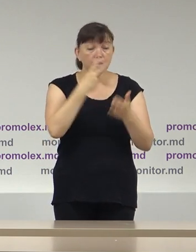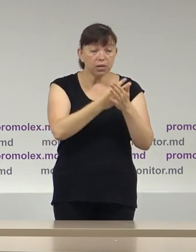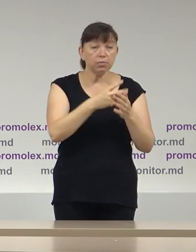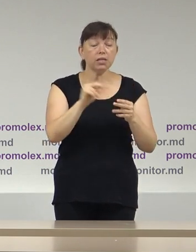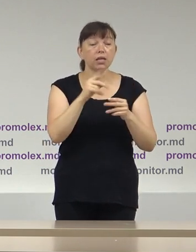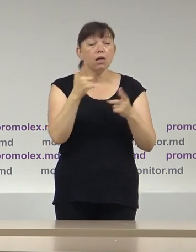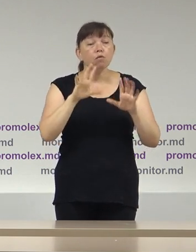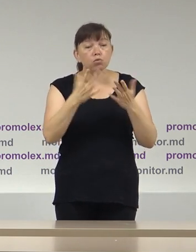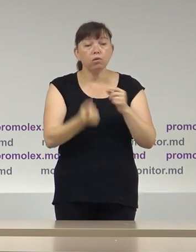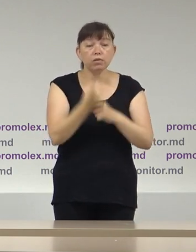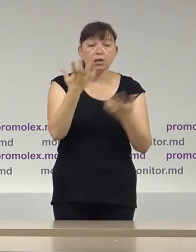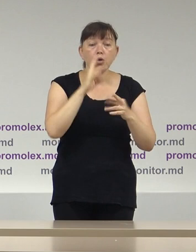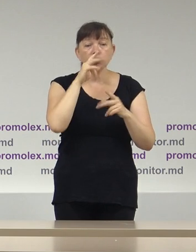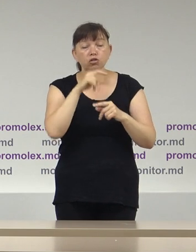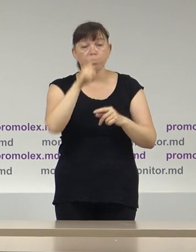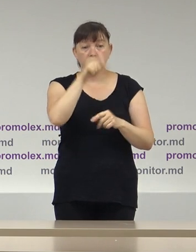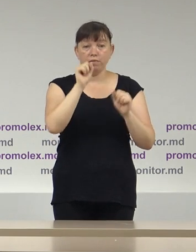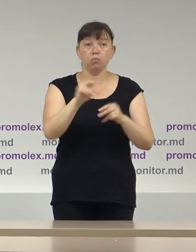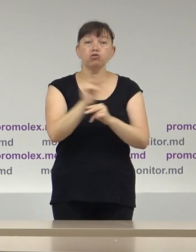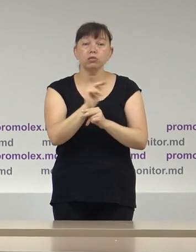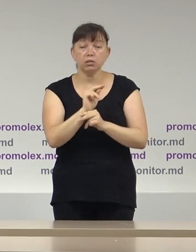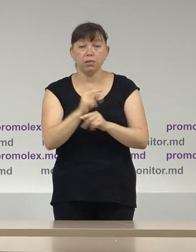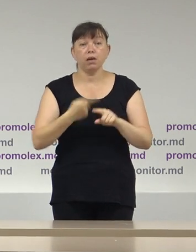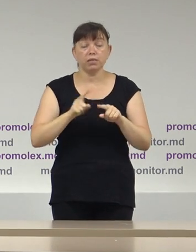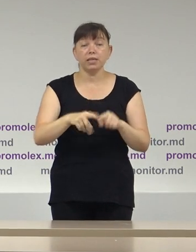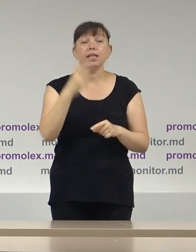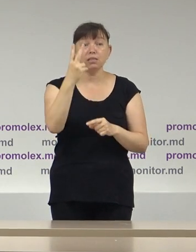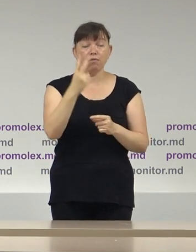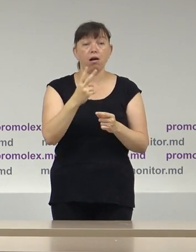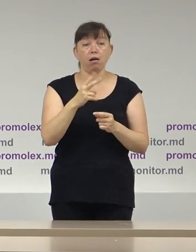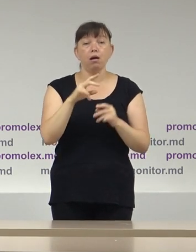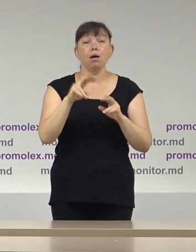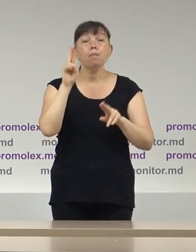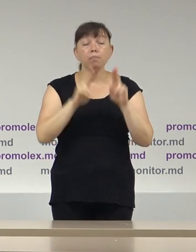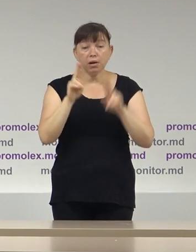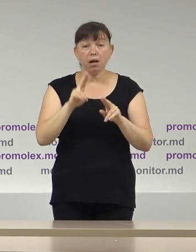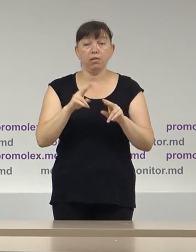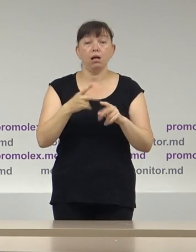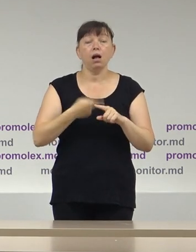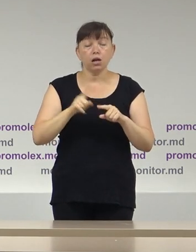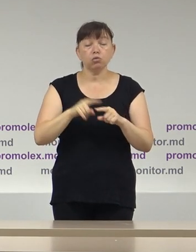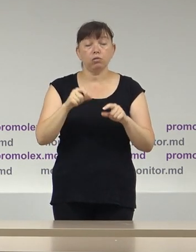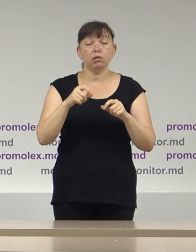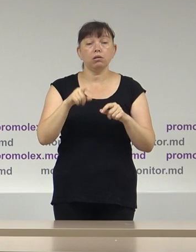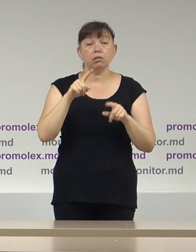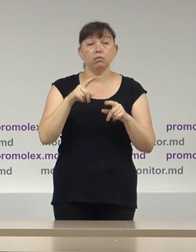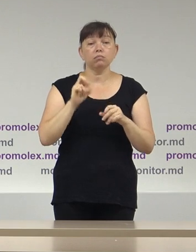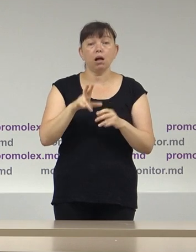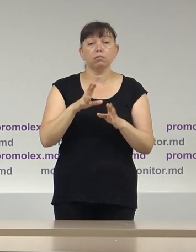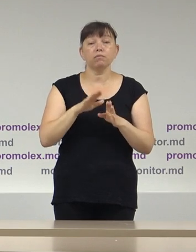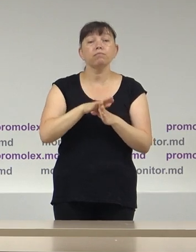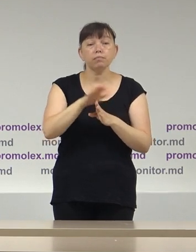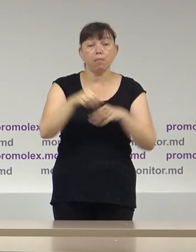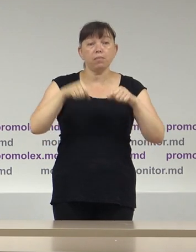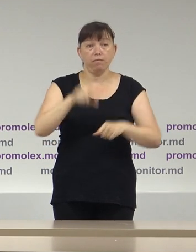eronate, sunt două criterii necesare pentru a fi respectată și garantată autenticitatea listelor respective.